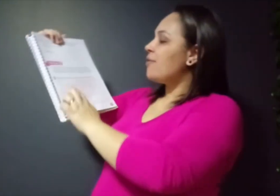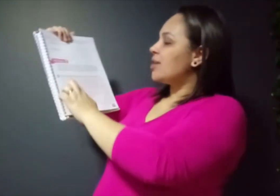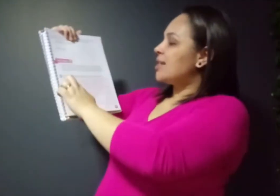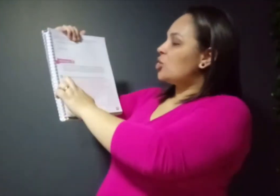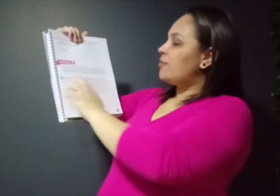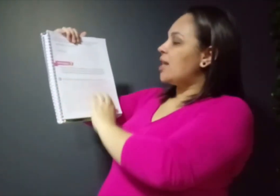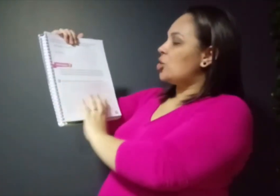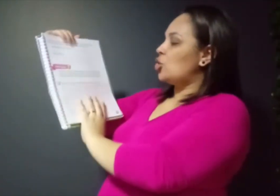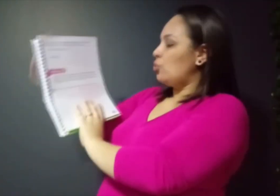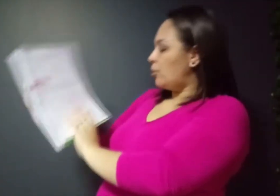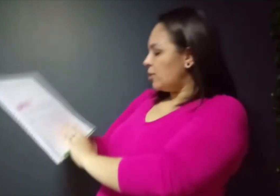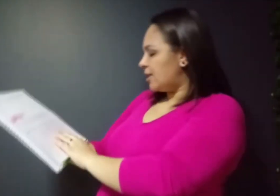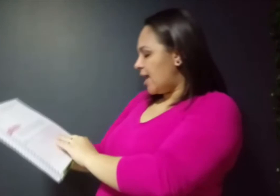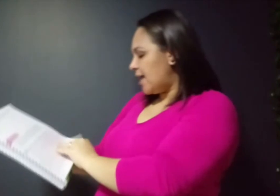fazer a atividade de número 6.